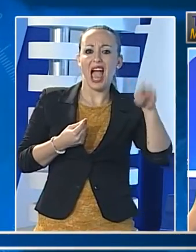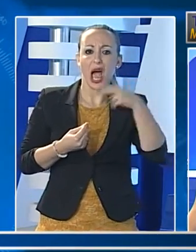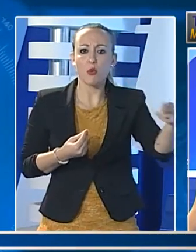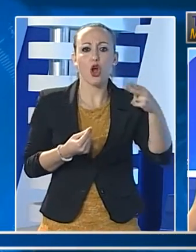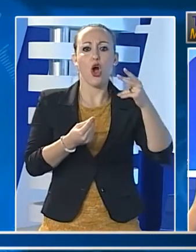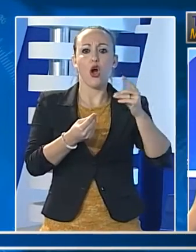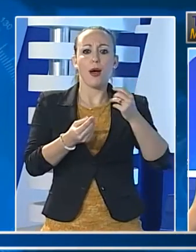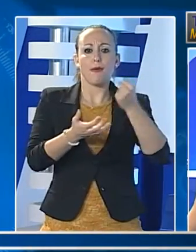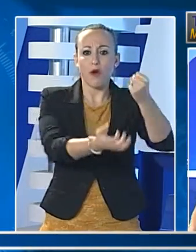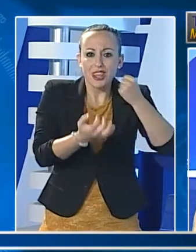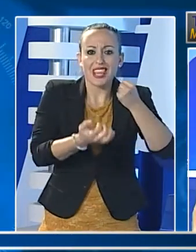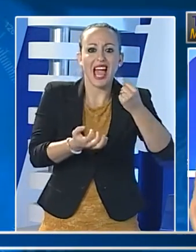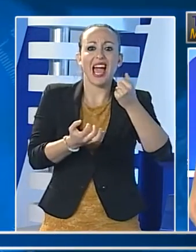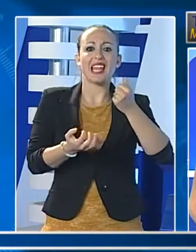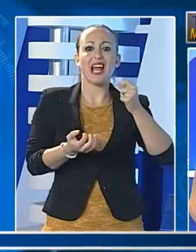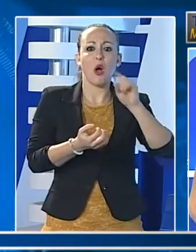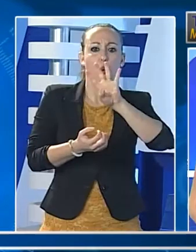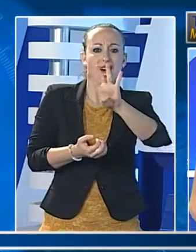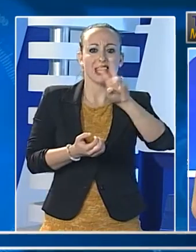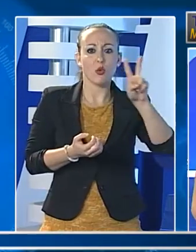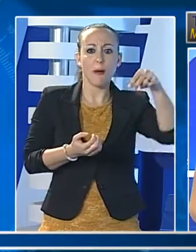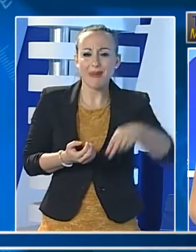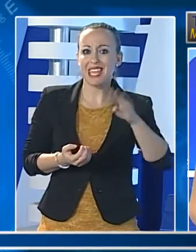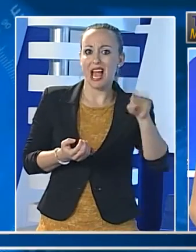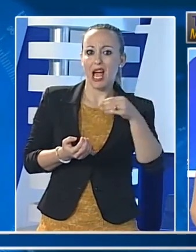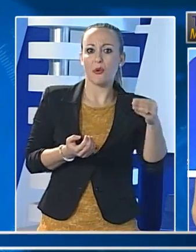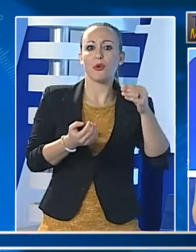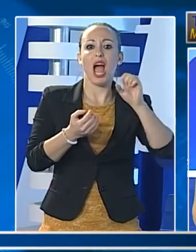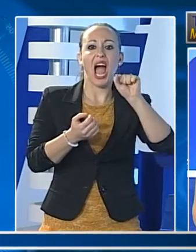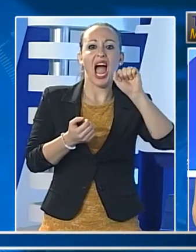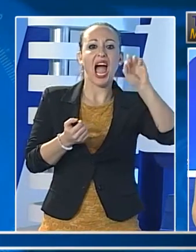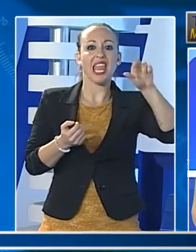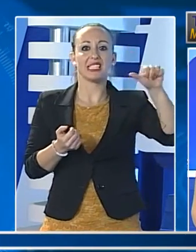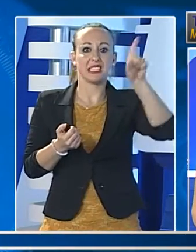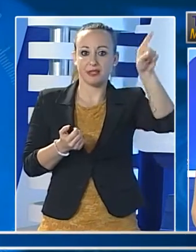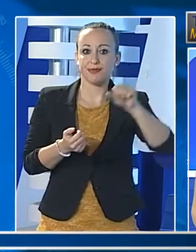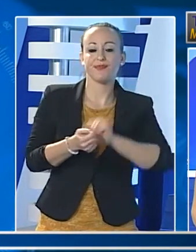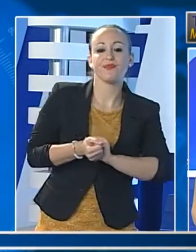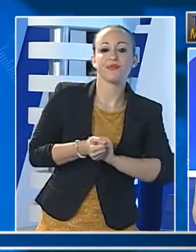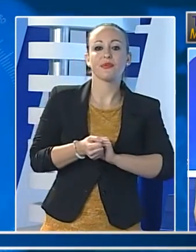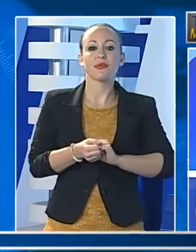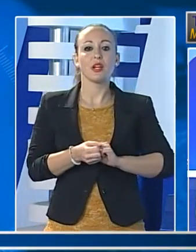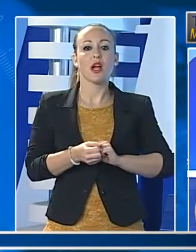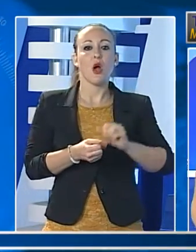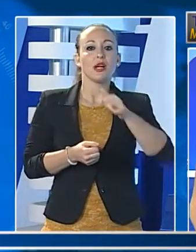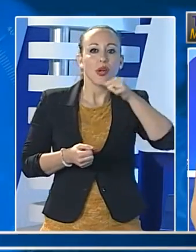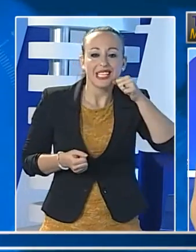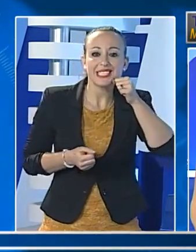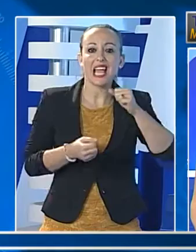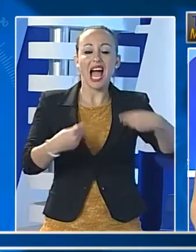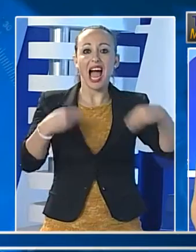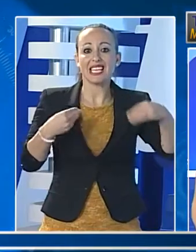utilizzando le carte di credito istituzionali e prelevando somme dalla Cassa della Federico II. Inoltre